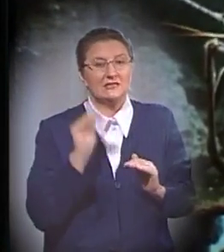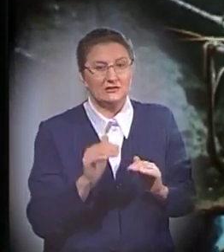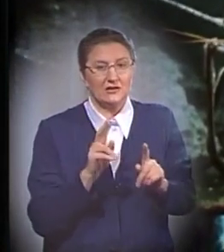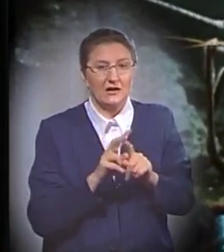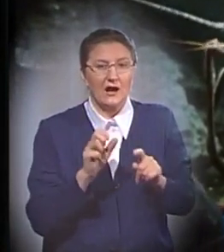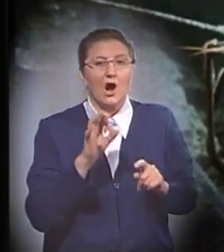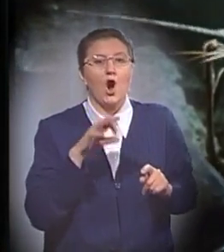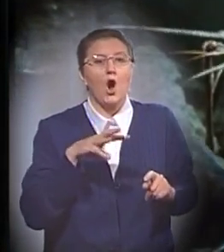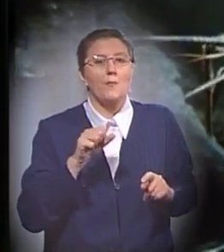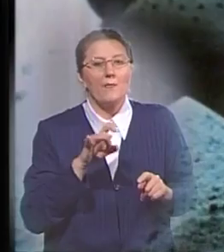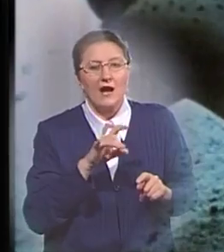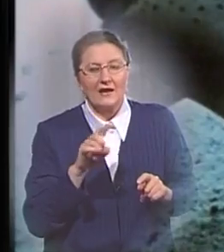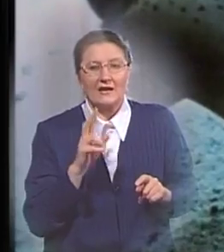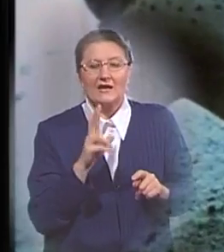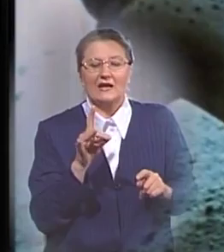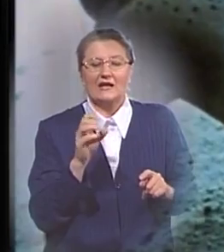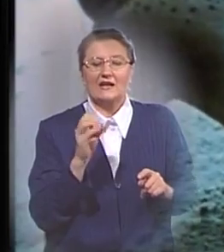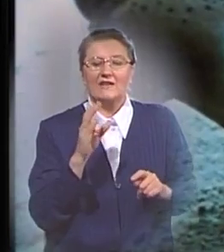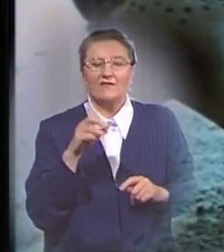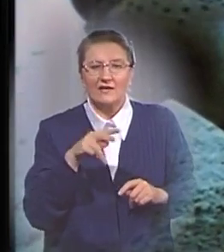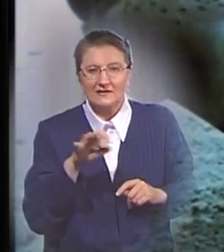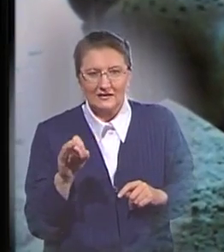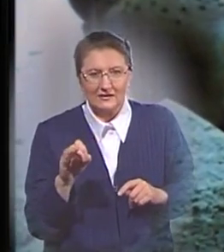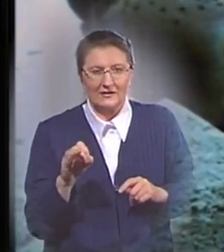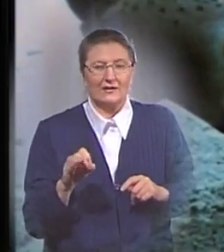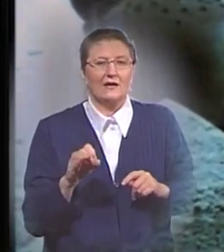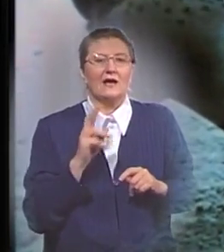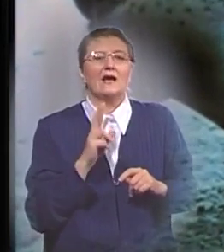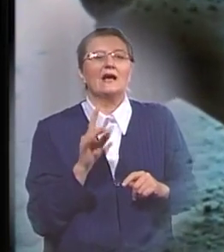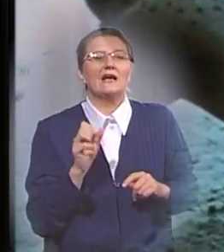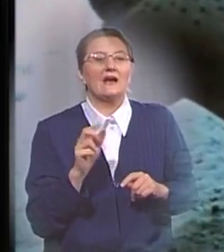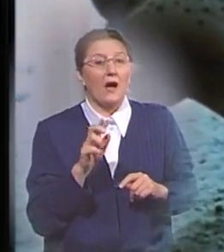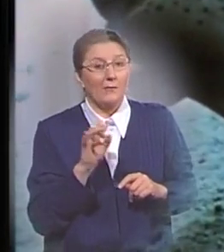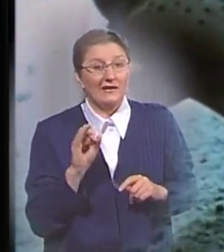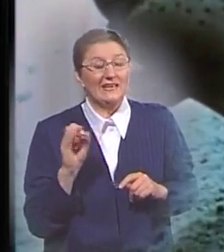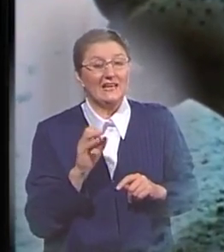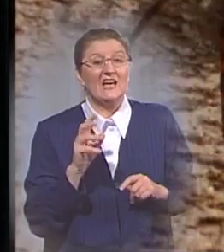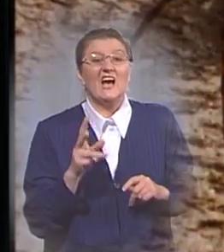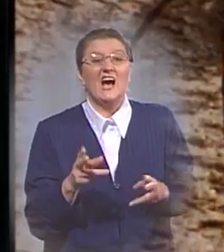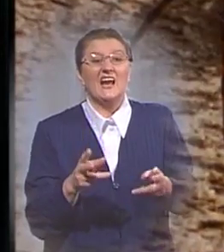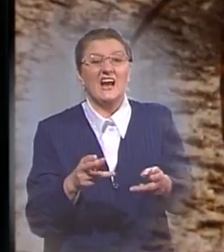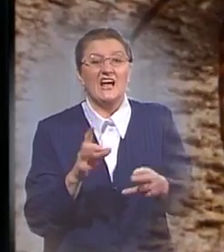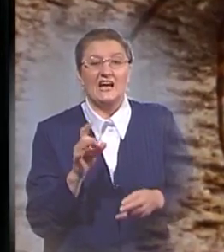омары, креветки, водяные блохи, крабы и раки, являются морскими животными.